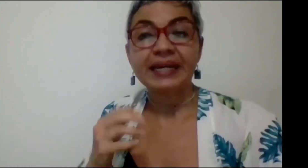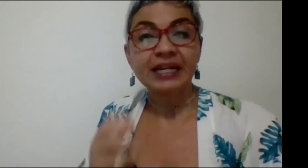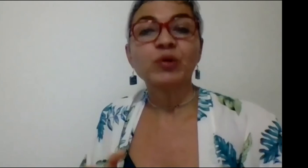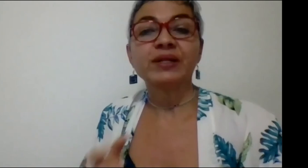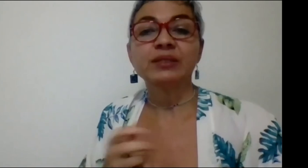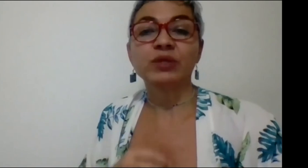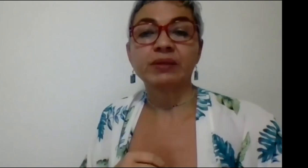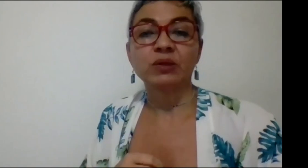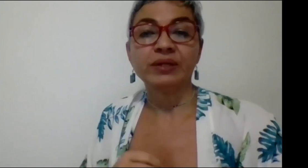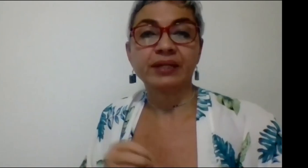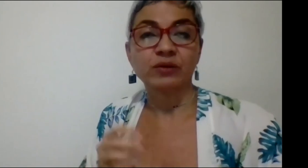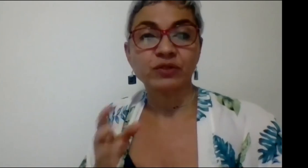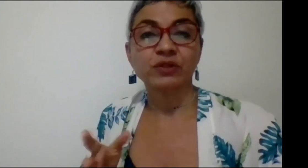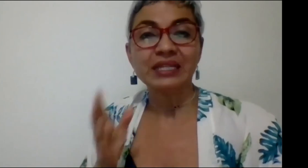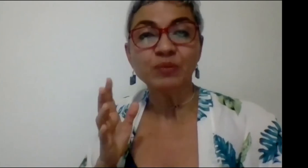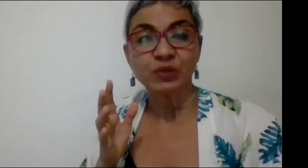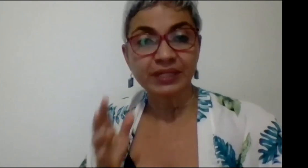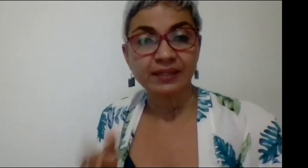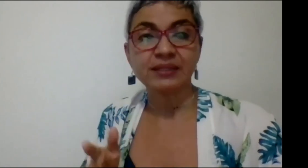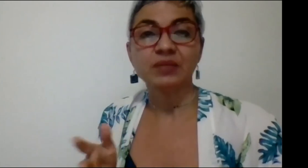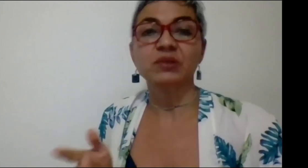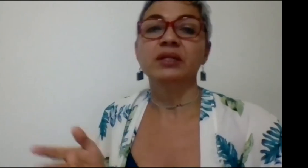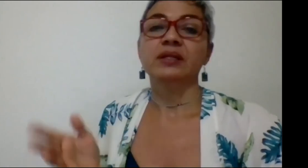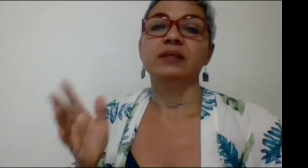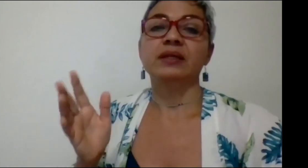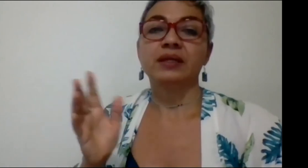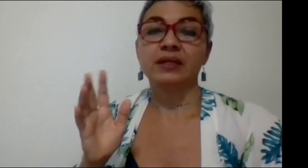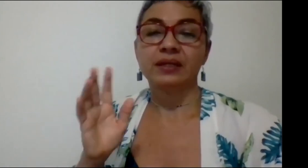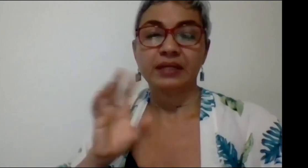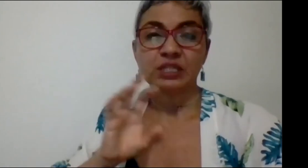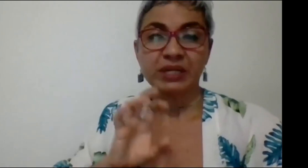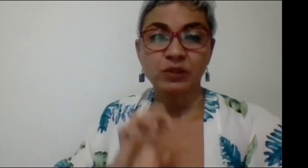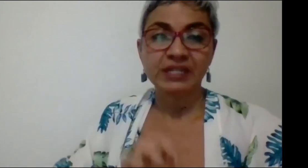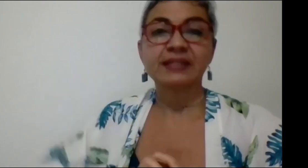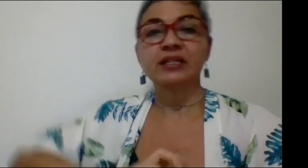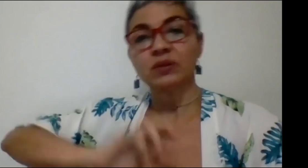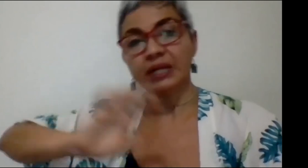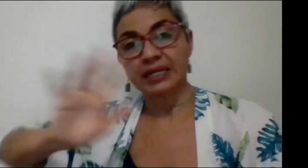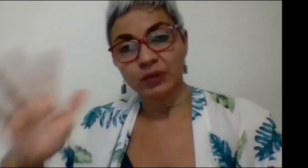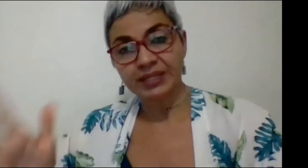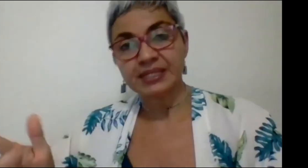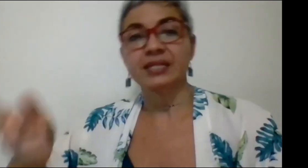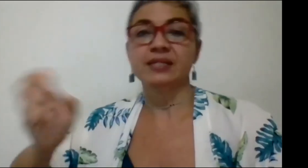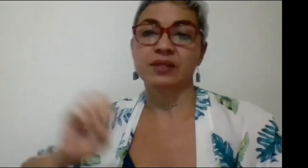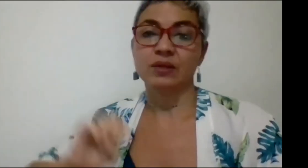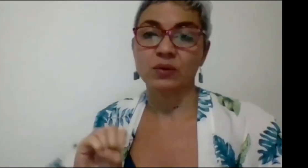él pueda hacer un trabajo de traducción importantísimo de español escrito a lengua de señas o